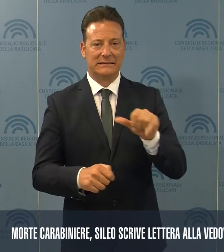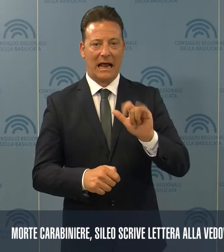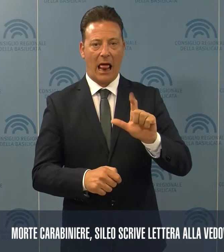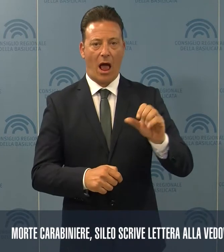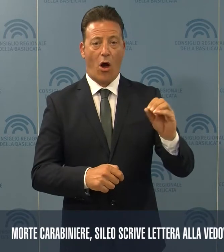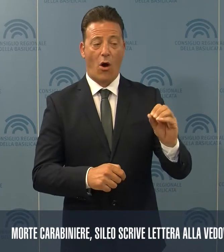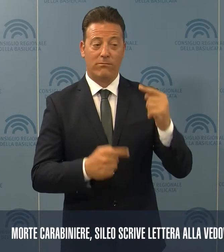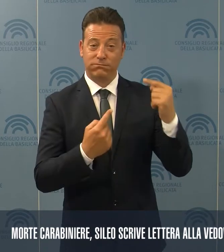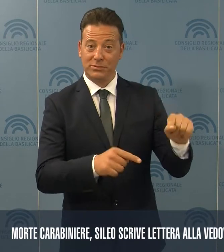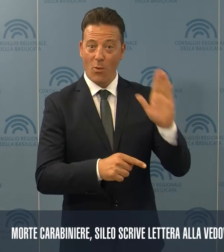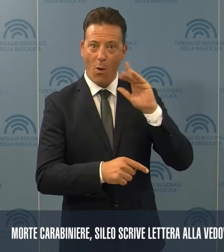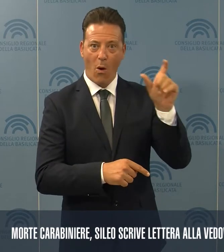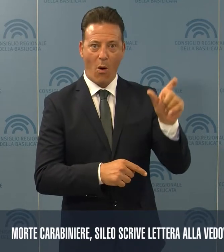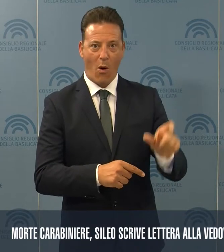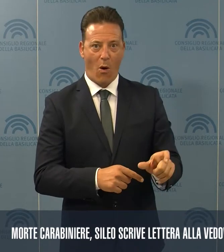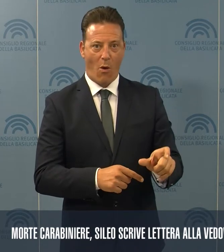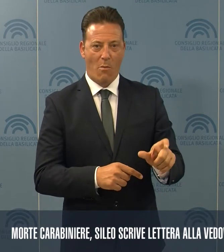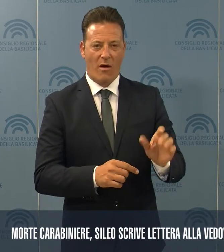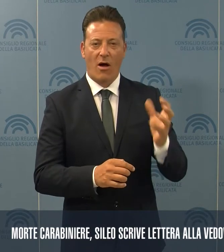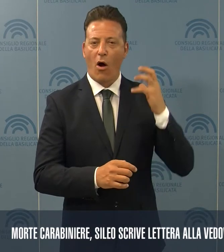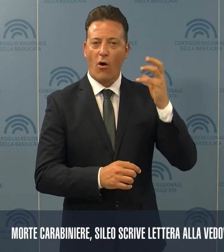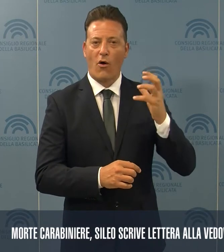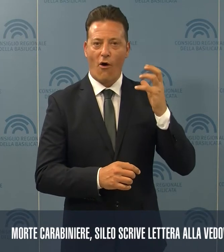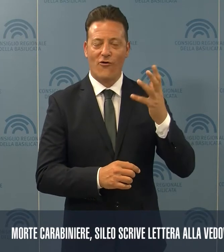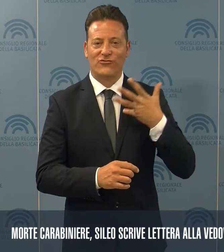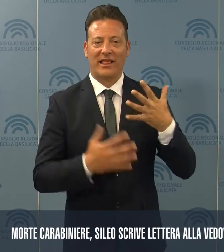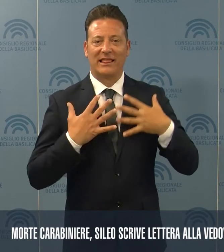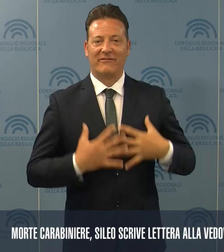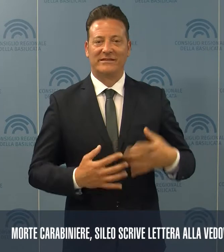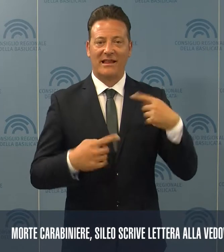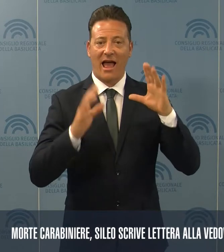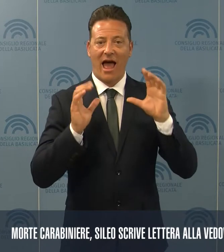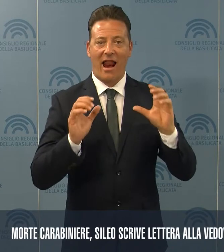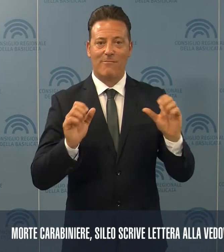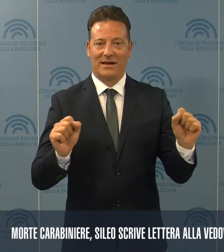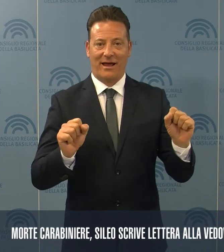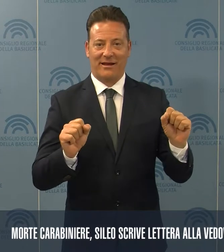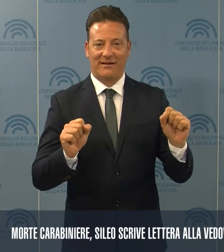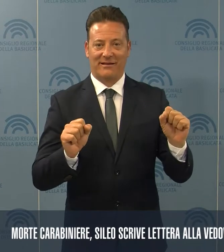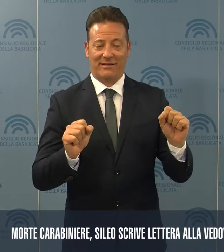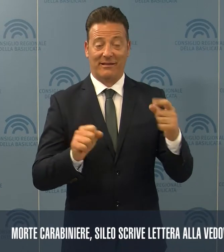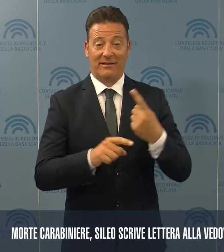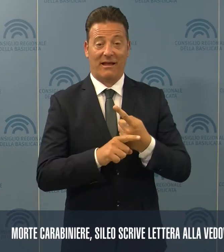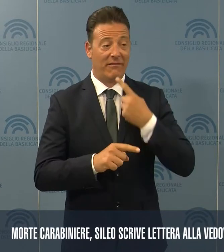a quell'uomo che indossava con fierezza la divisa dell'Arma dei Carabinieri, dico grazie.